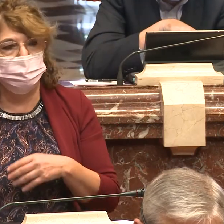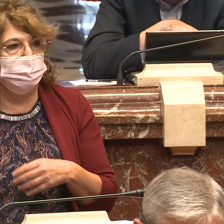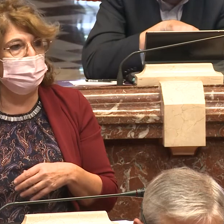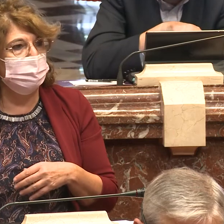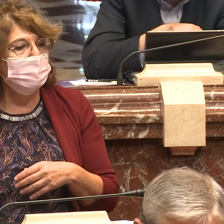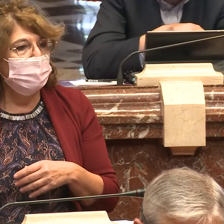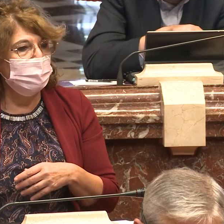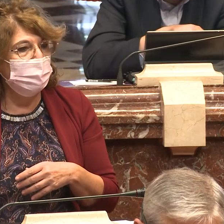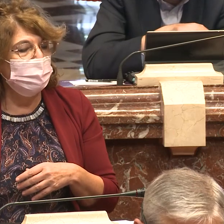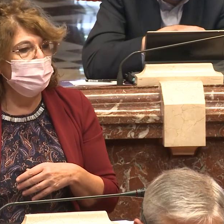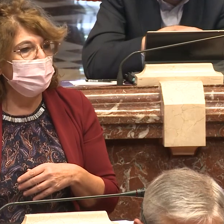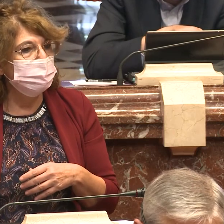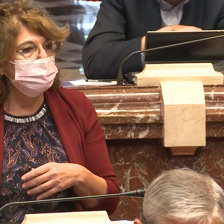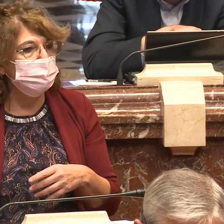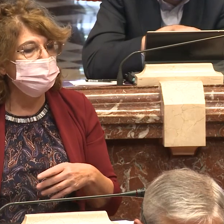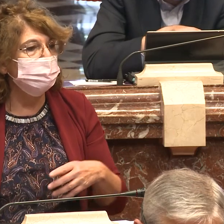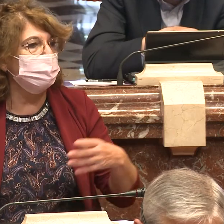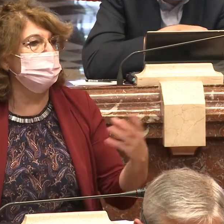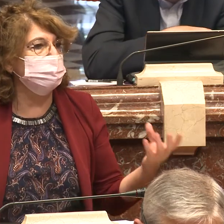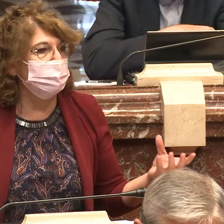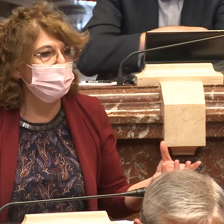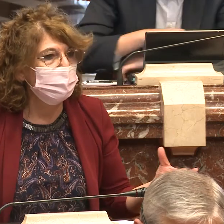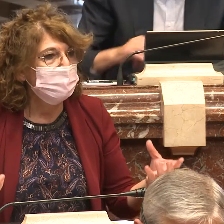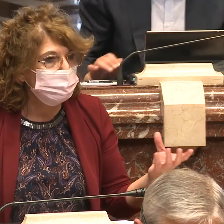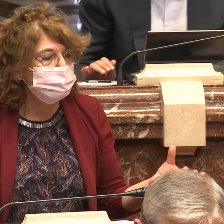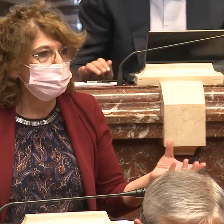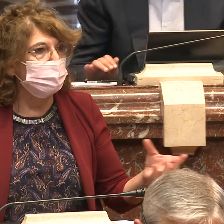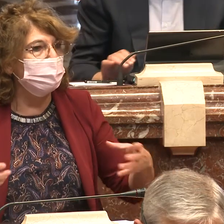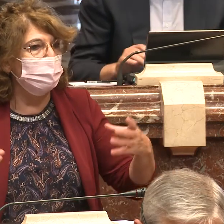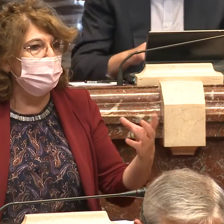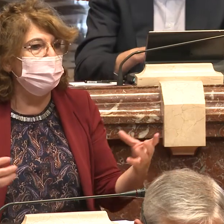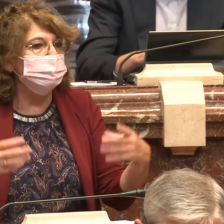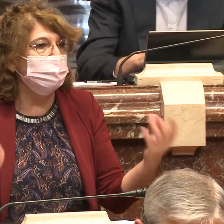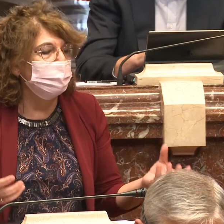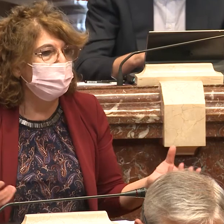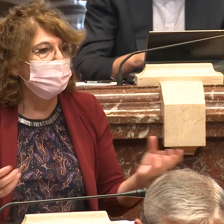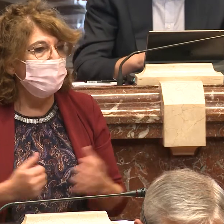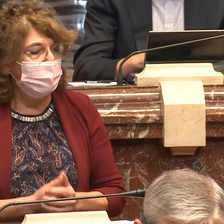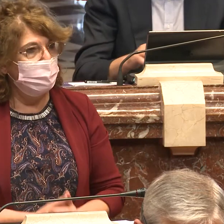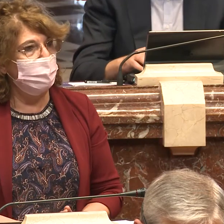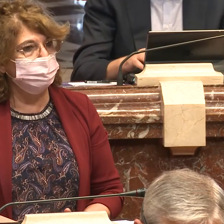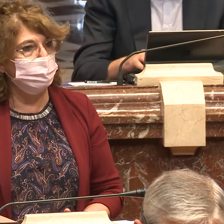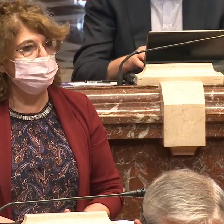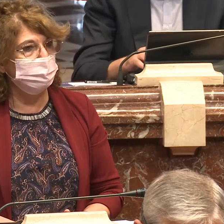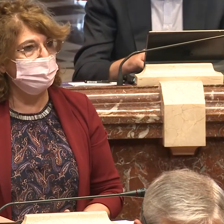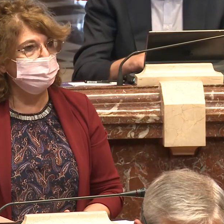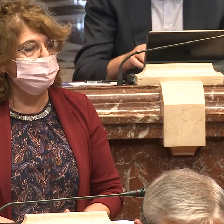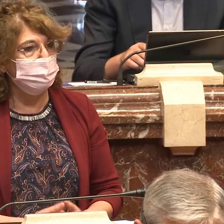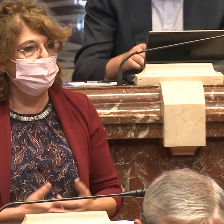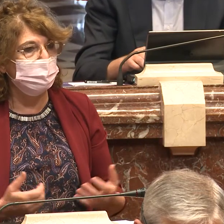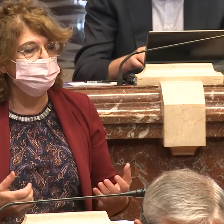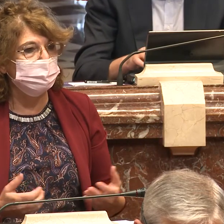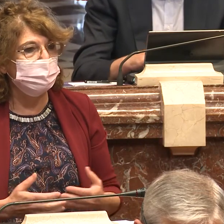mismo tiempo conozcan el lenguaje de signos facilitaría mucho el integrar a todo este